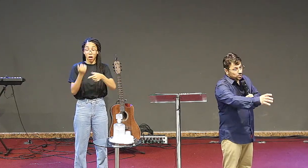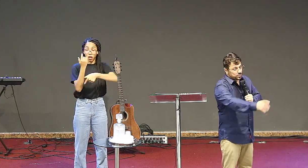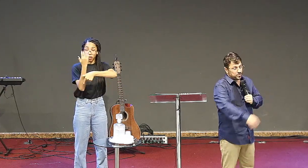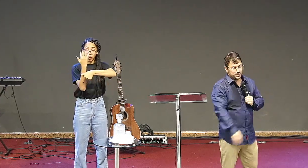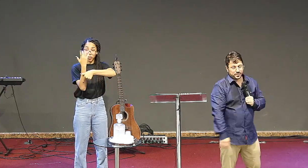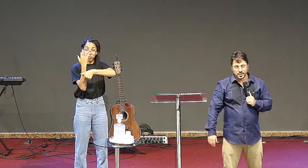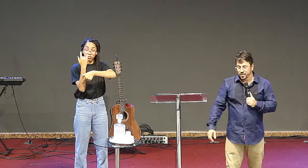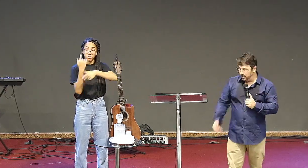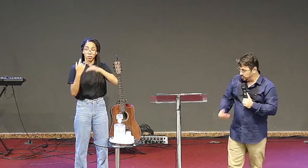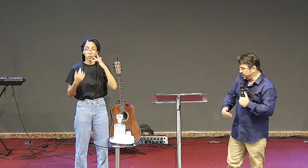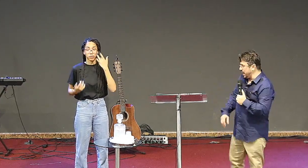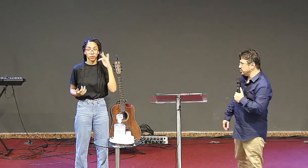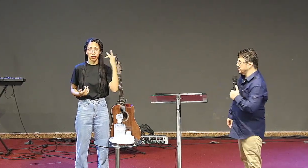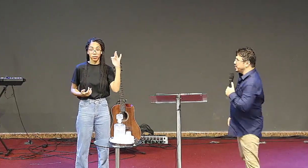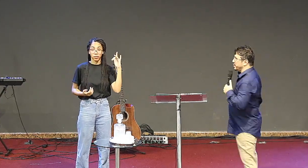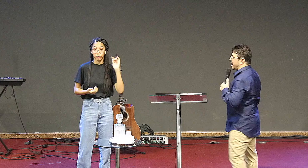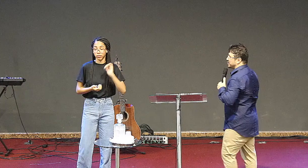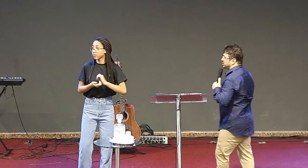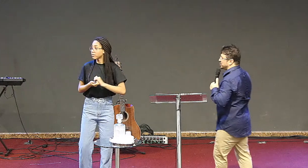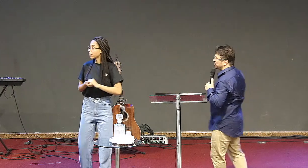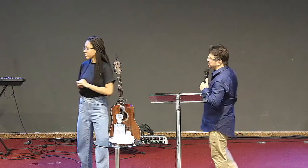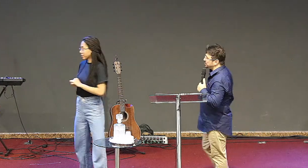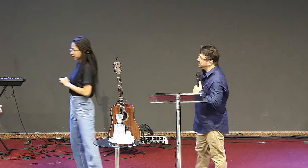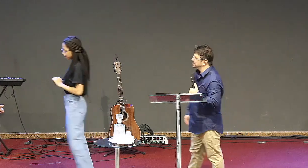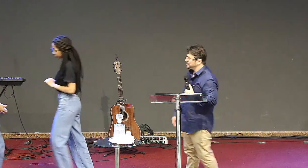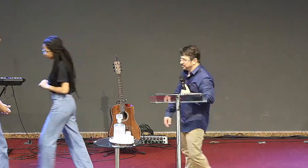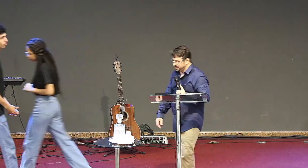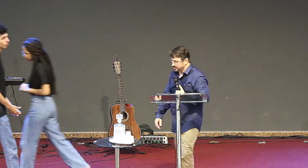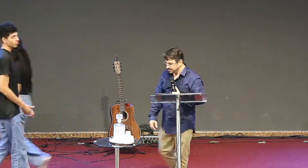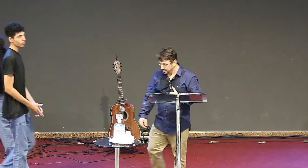de ouro vou explicar o significado disso